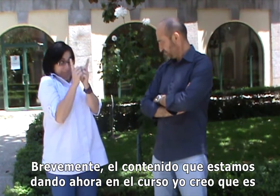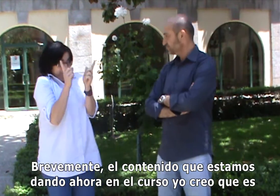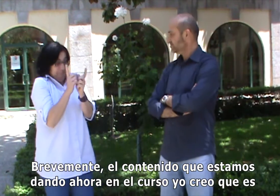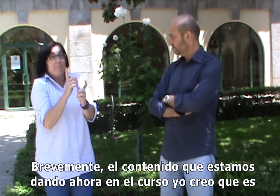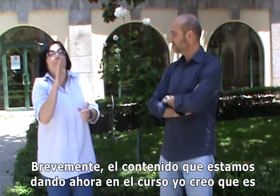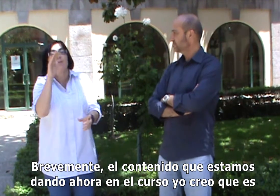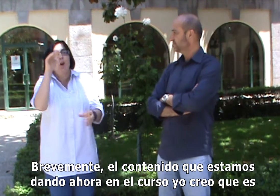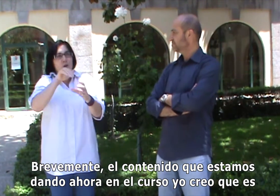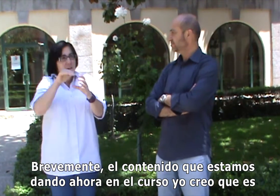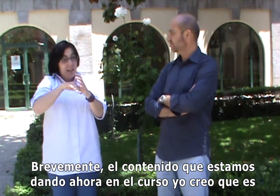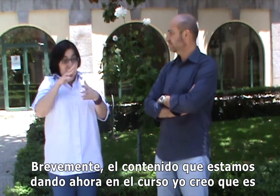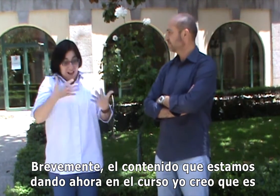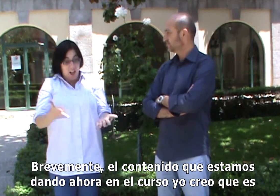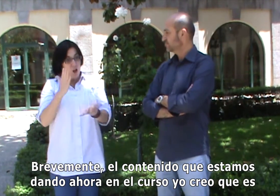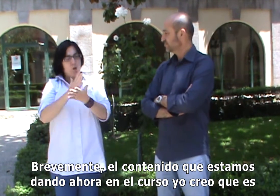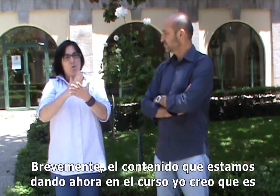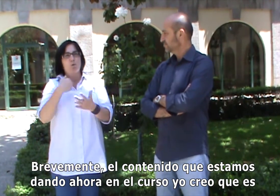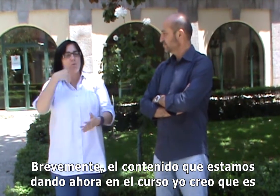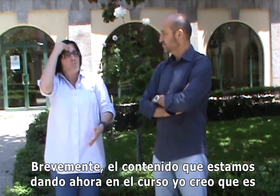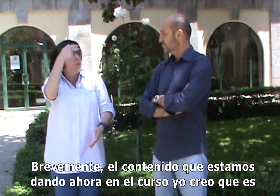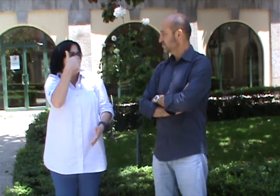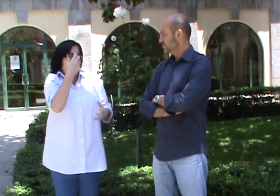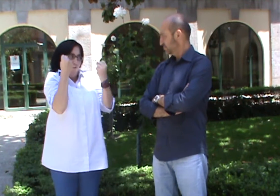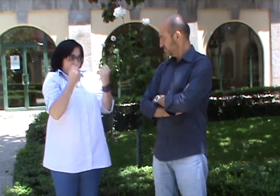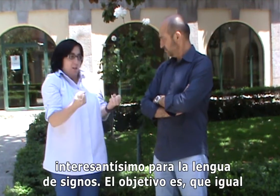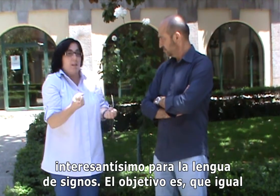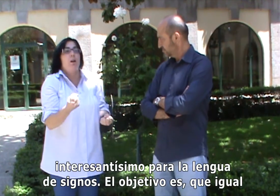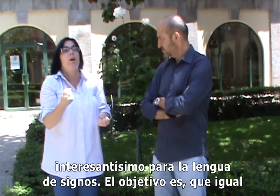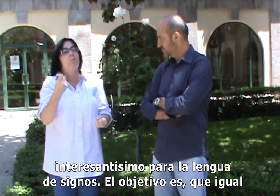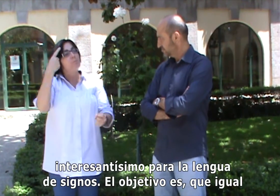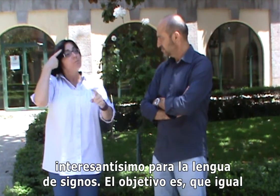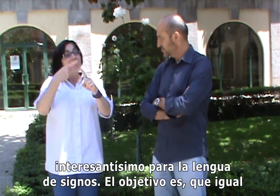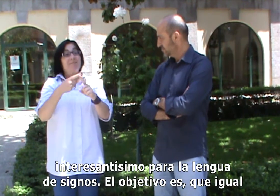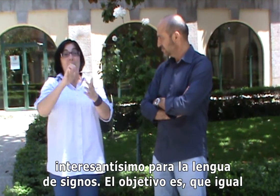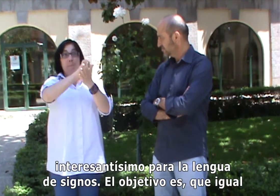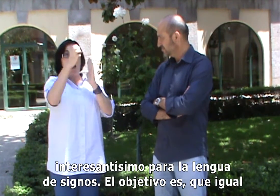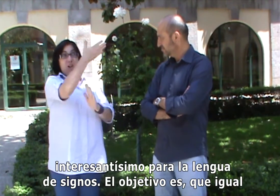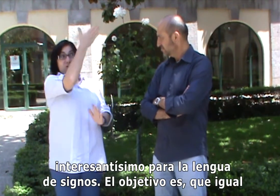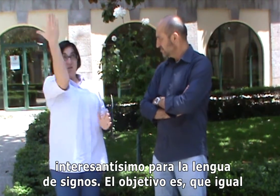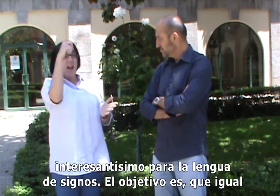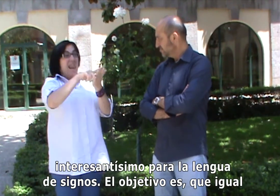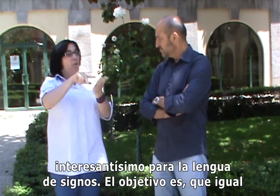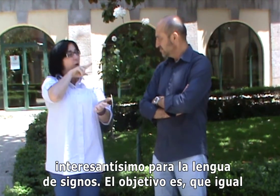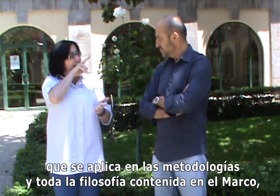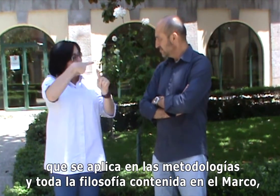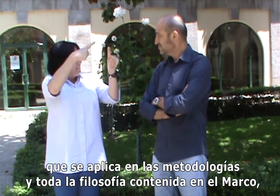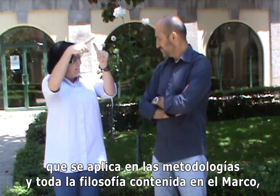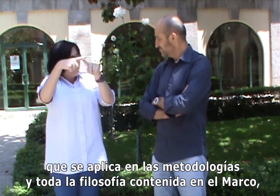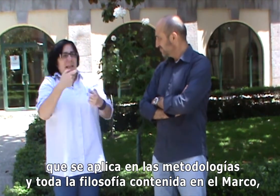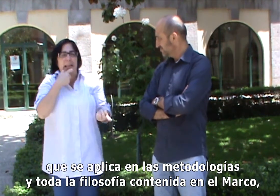Brevemente, el contenido que estamos dando ahora en el curso yo creo que es interesantísimo para la lengua de signos. El objetivo es que igual que se aplican las